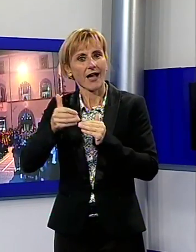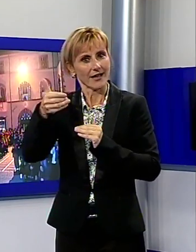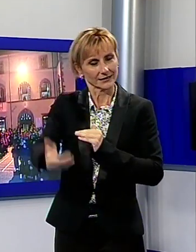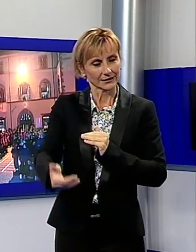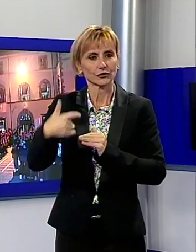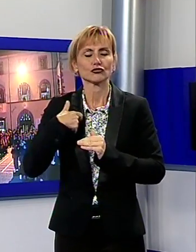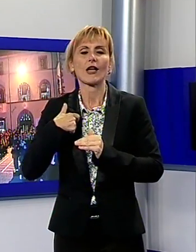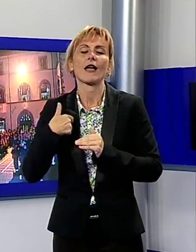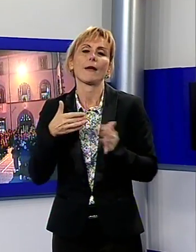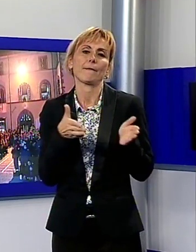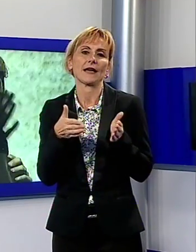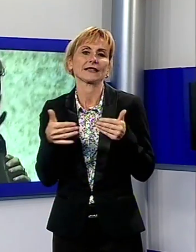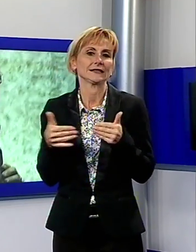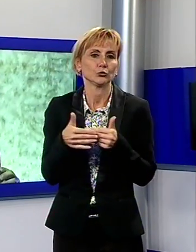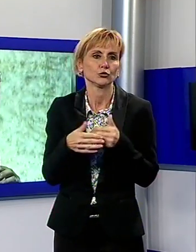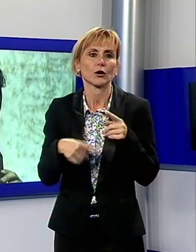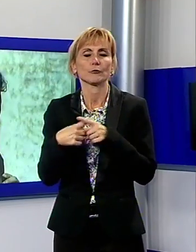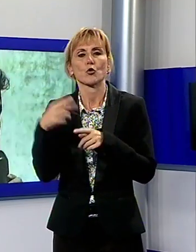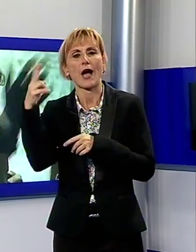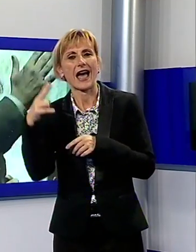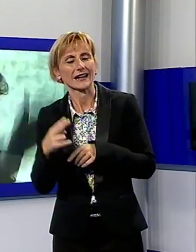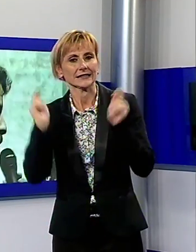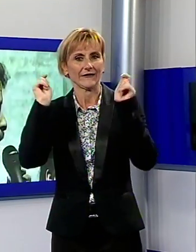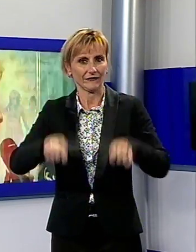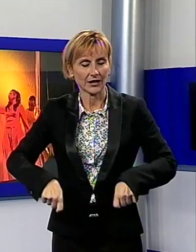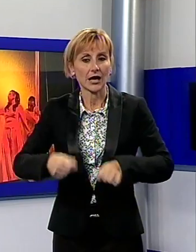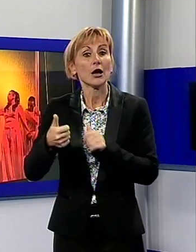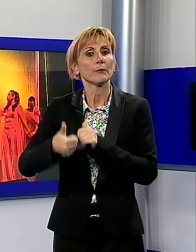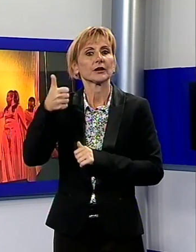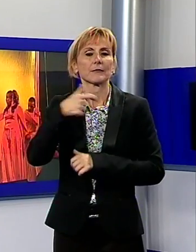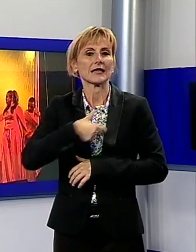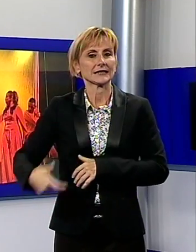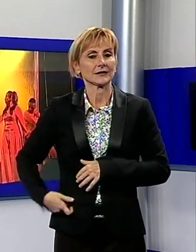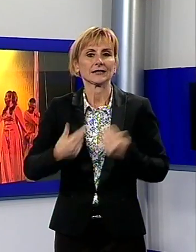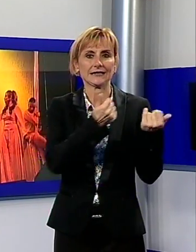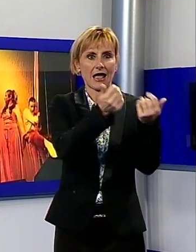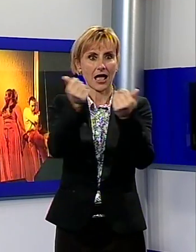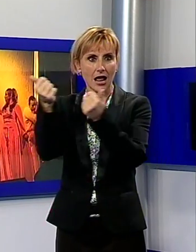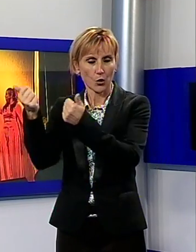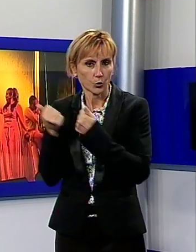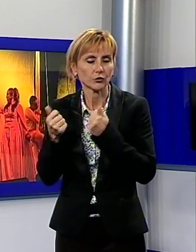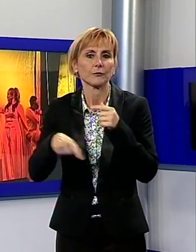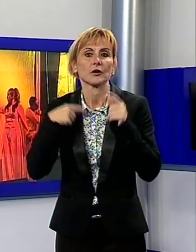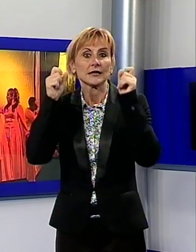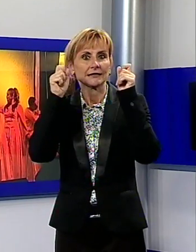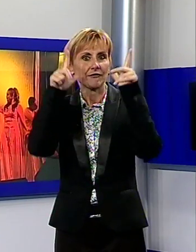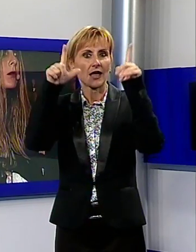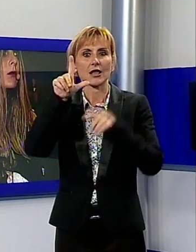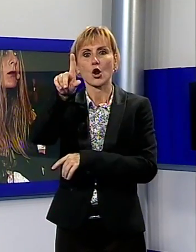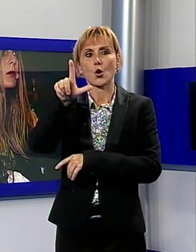istituzionale e artistica. Dopo il saluto del sindaco, il risveglio della bella Lucida Manzi, interpretata da alcuni